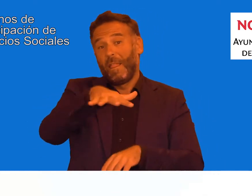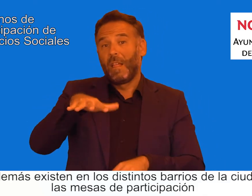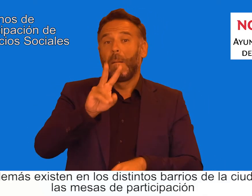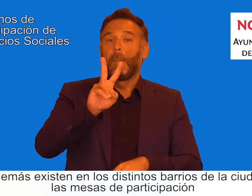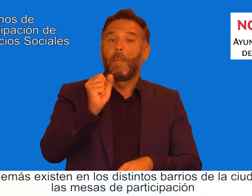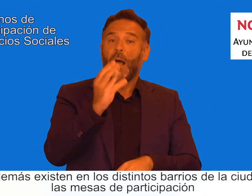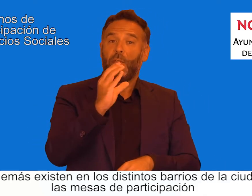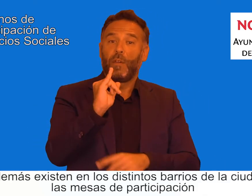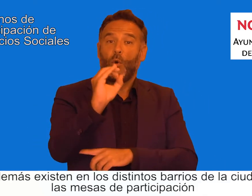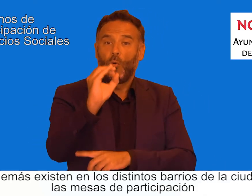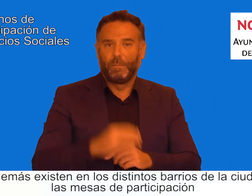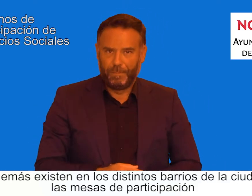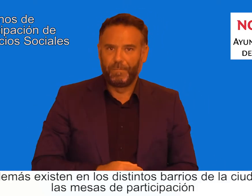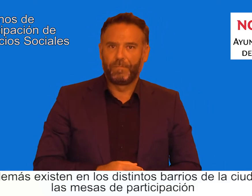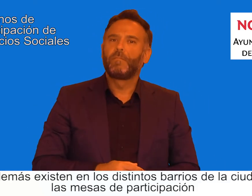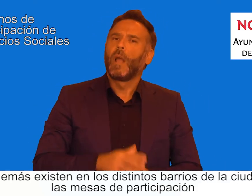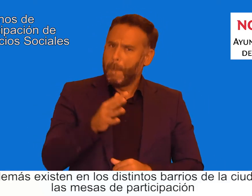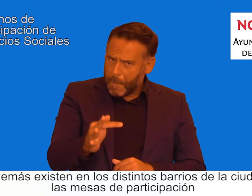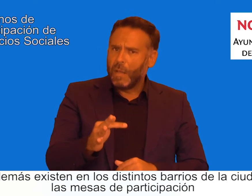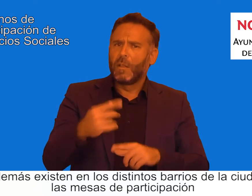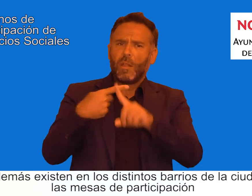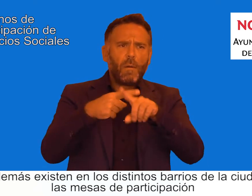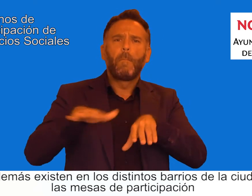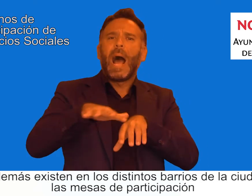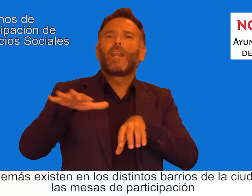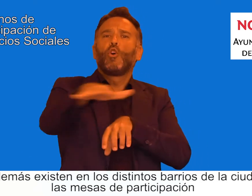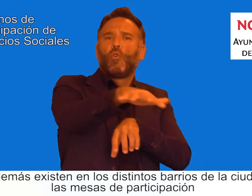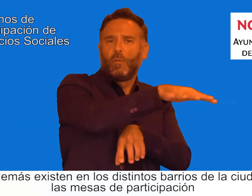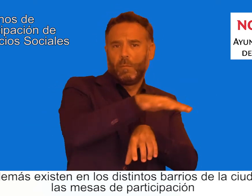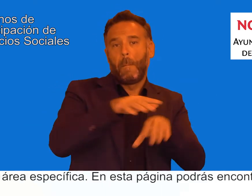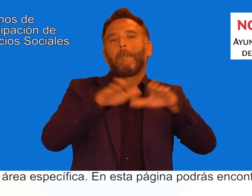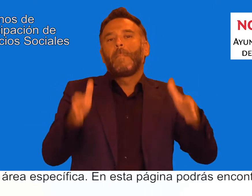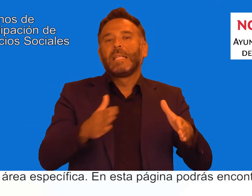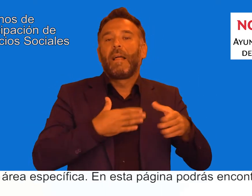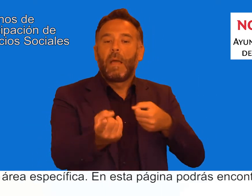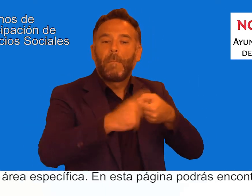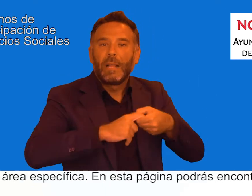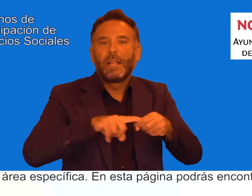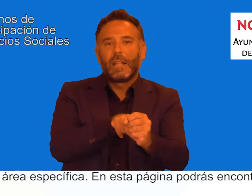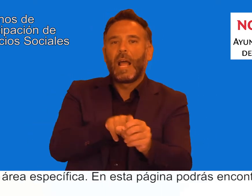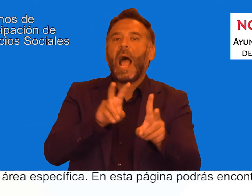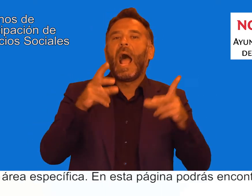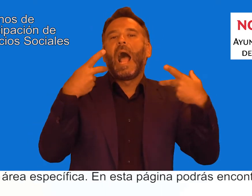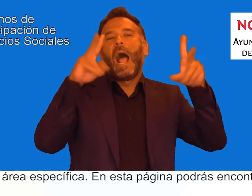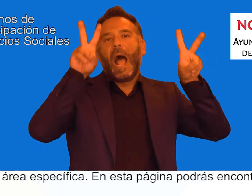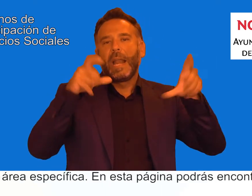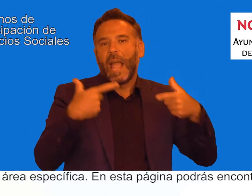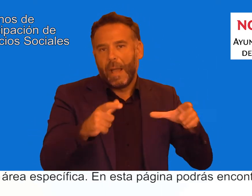existen en los distintos barrios de la ciudad las mesas de participación por área específica. En esta página, podrás encontrar